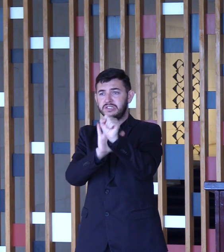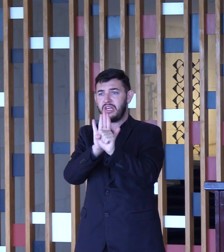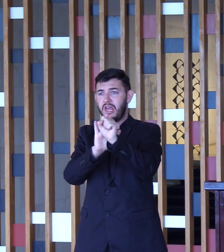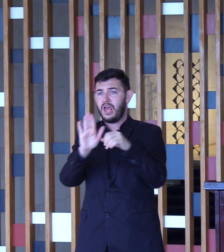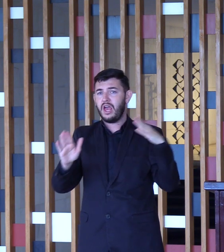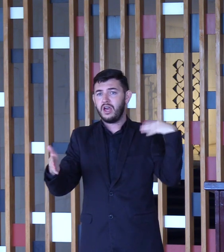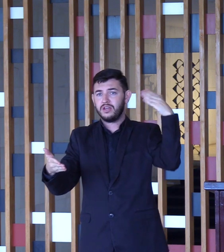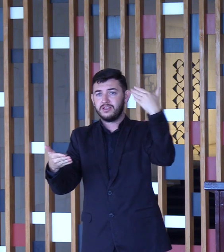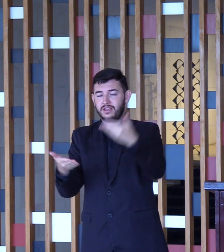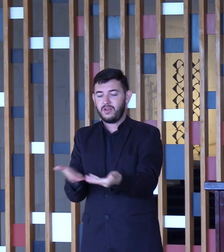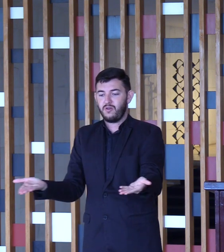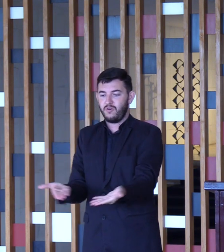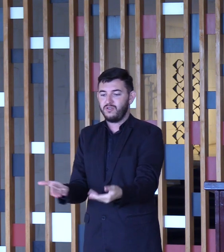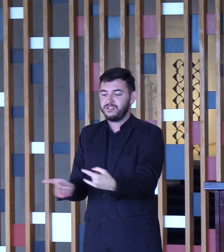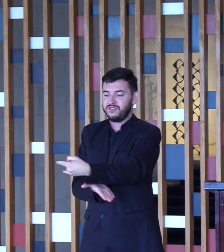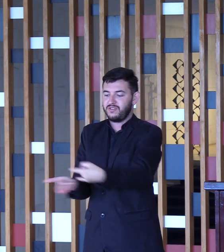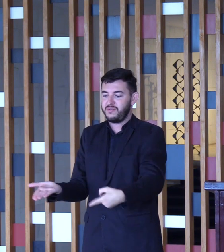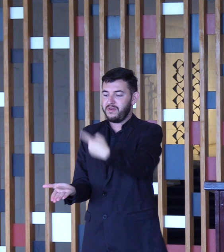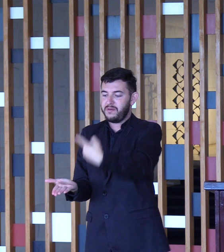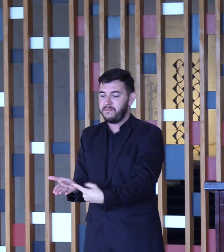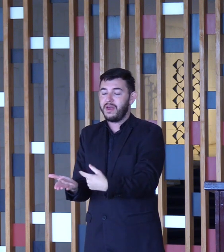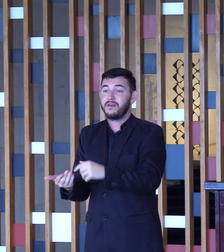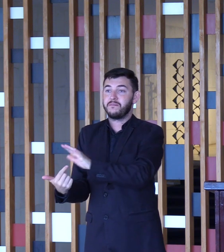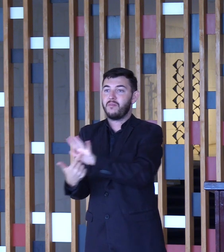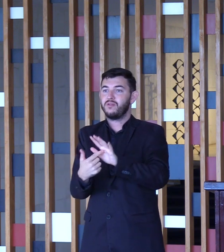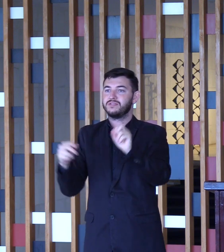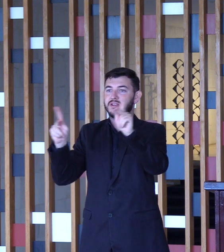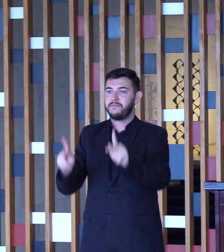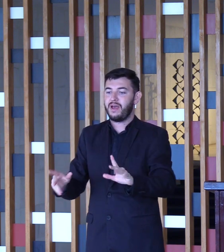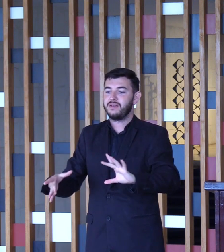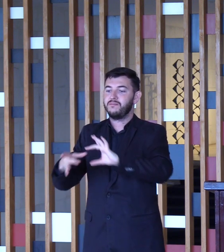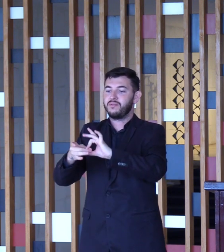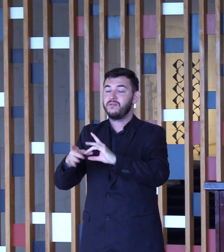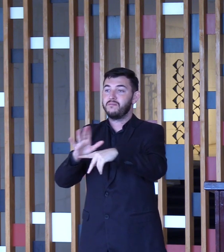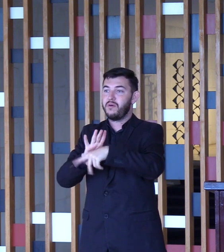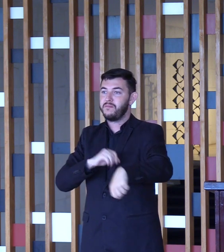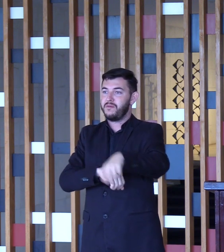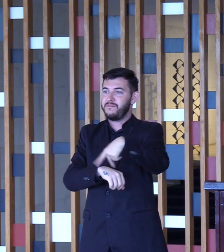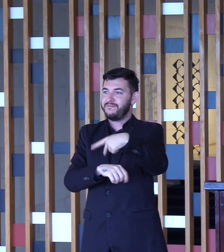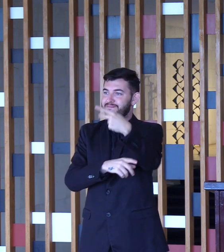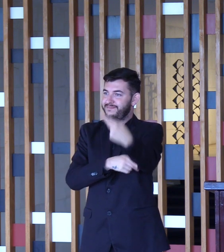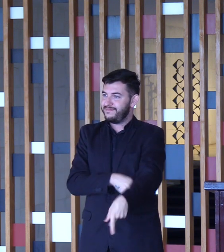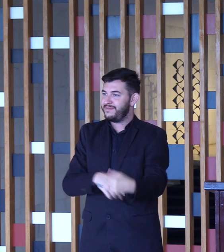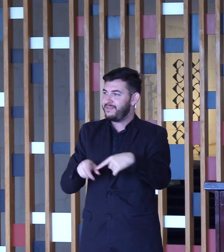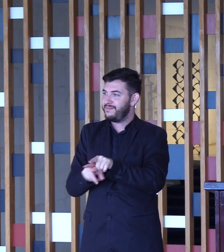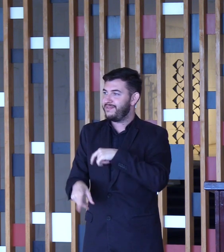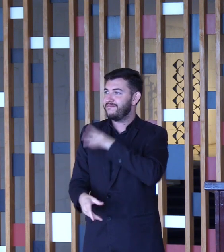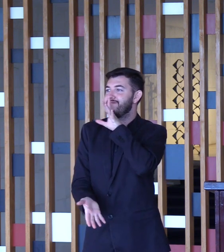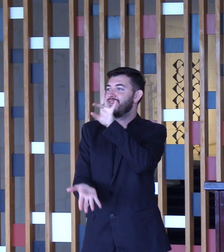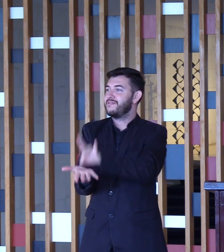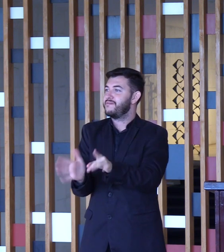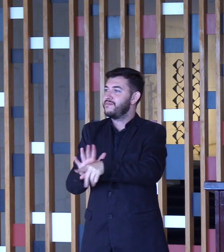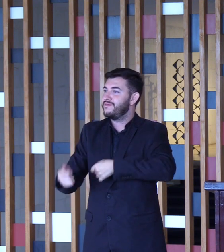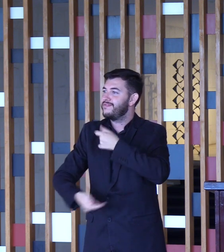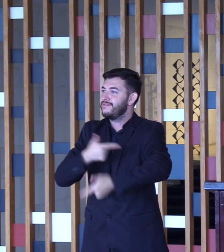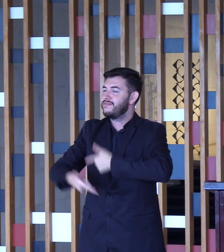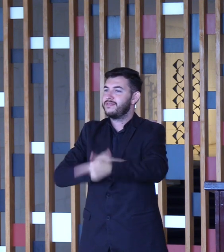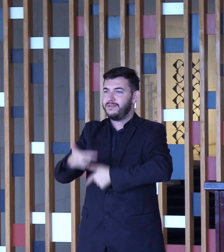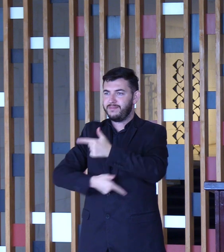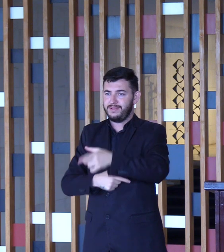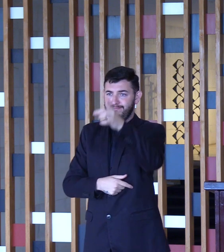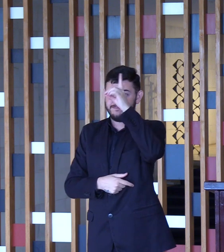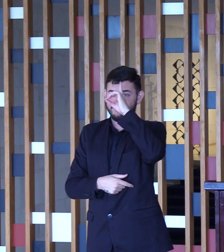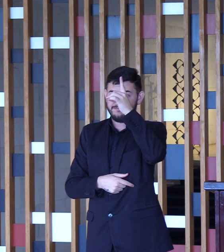impasse com nossos amigos fronteriços, reconhecendo o trabalho de outurno e incansável de todos os nossos